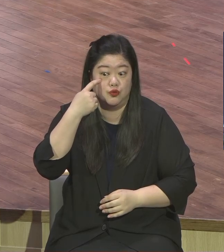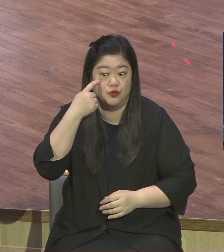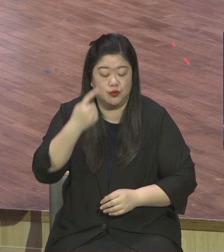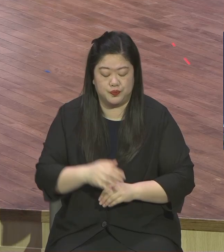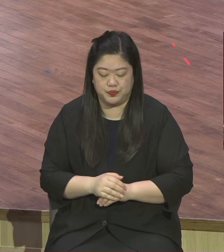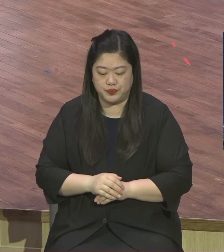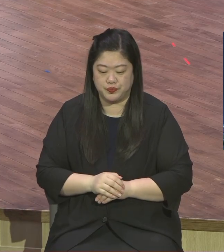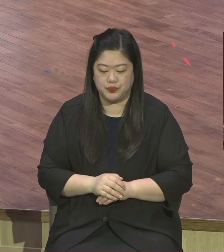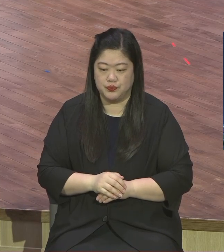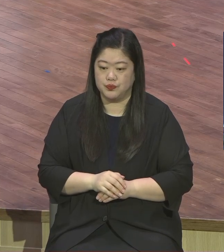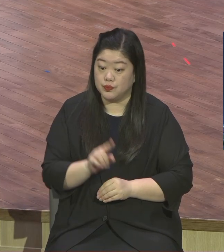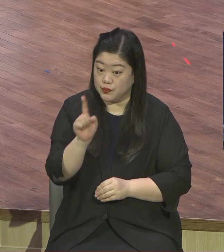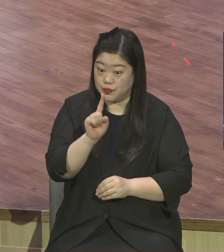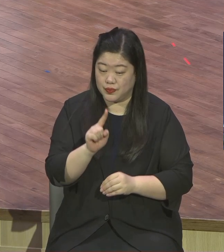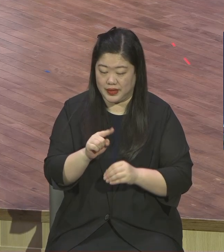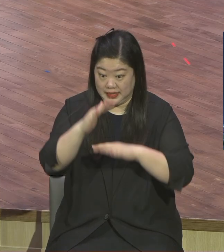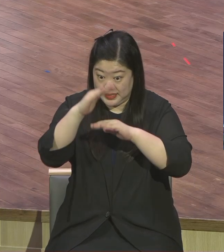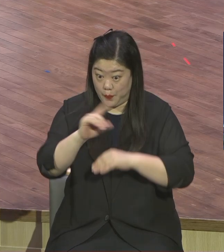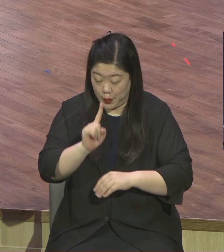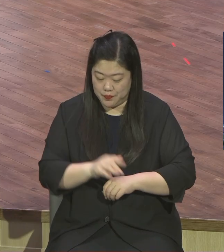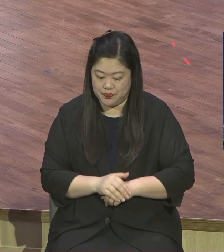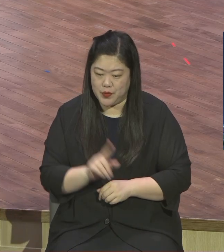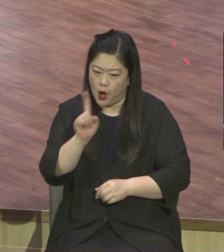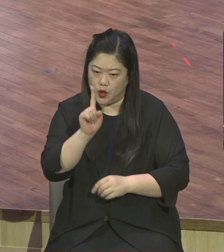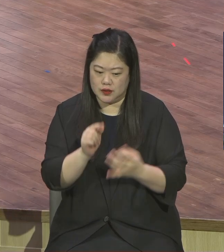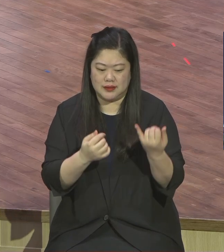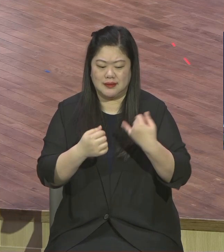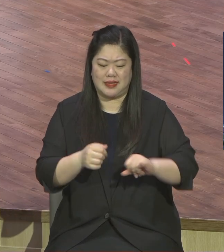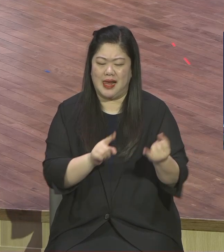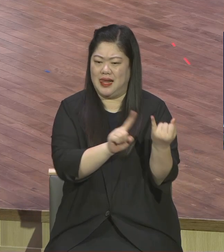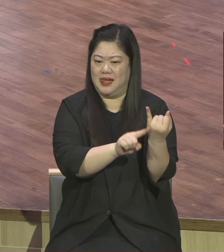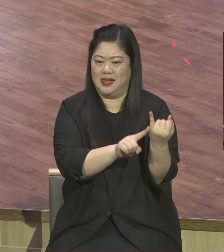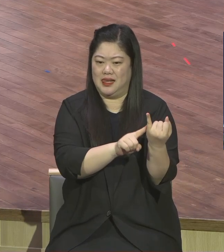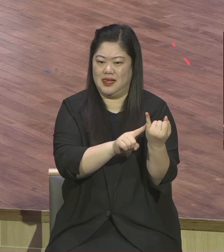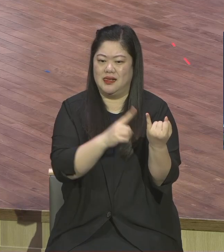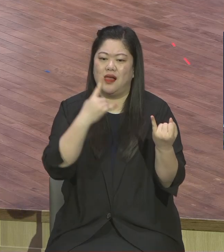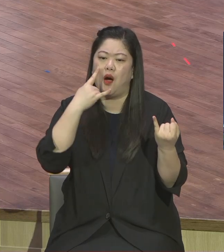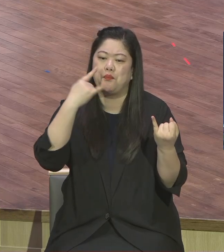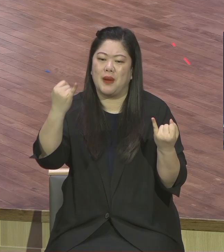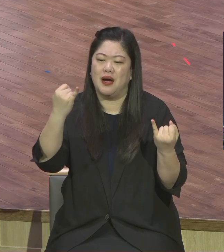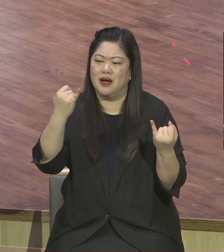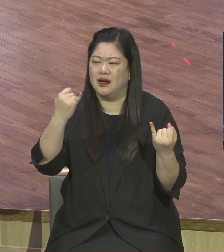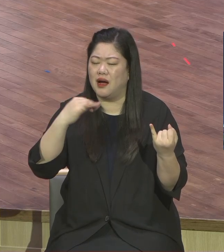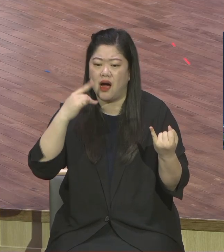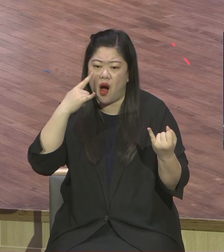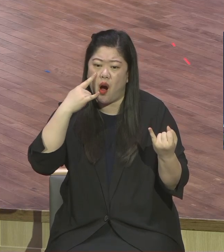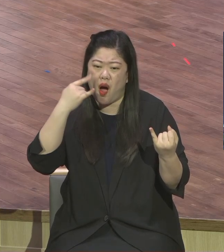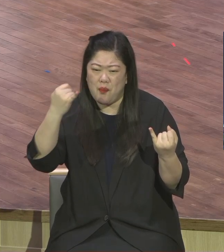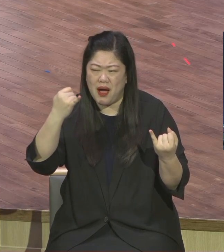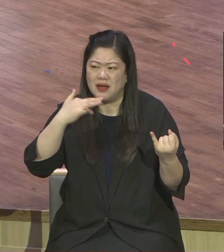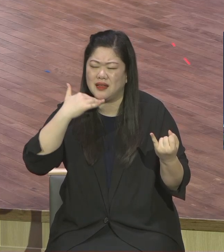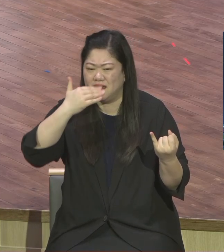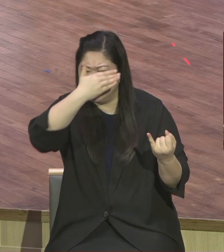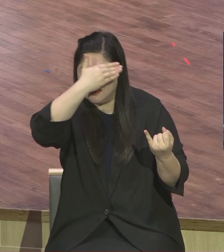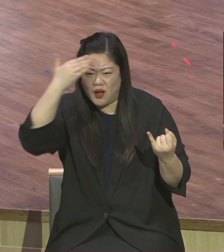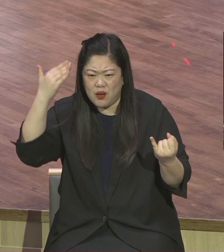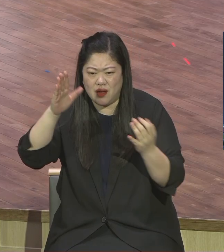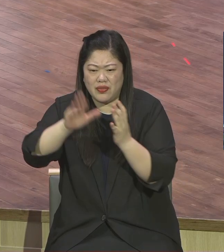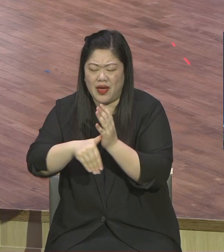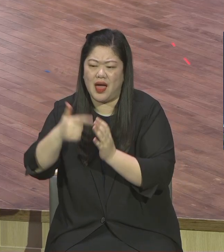되신 어머니의 유복녀로 태어나 어머니의 그 딸이 어머니의 희생적 수고로